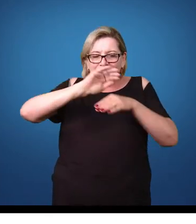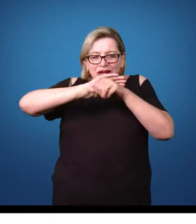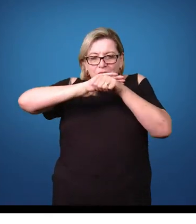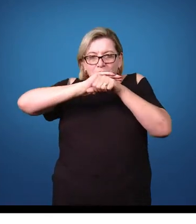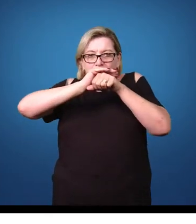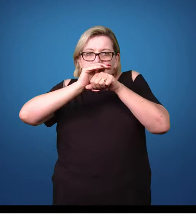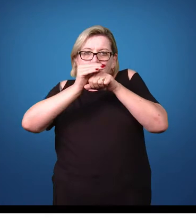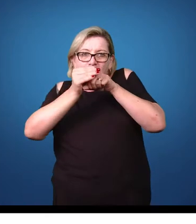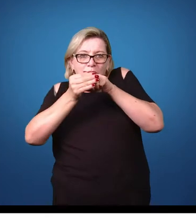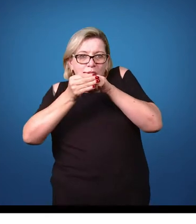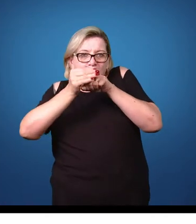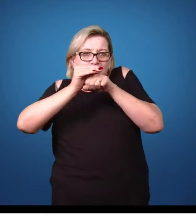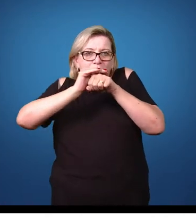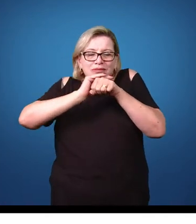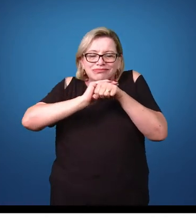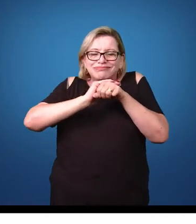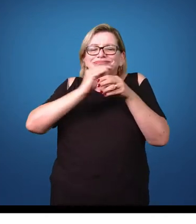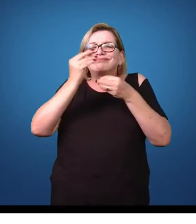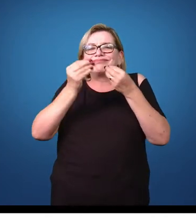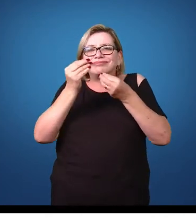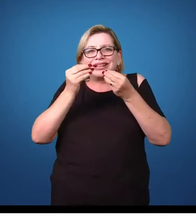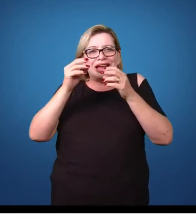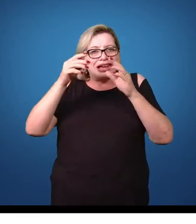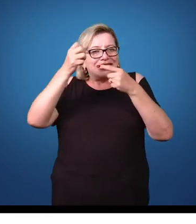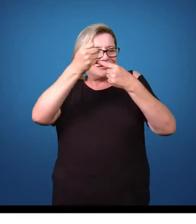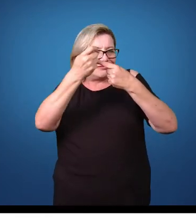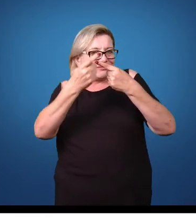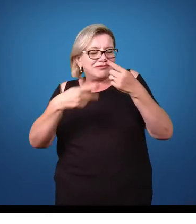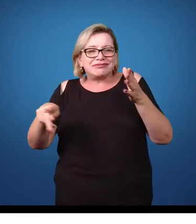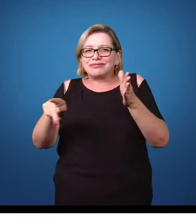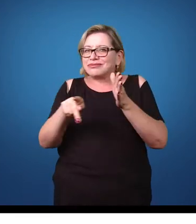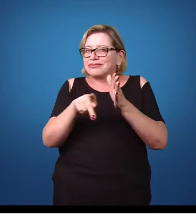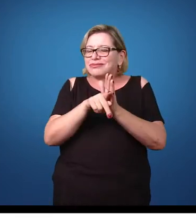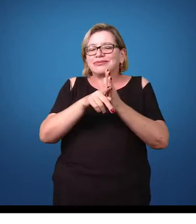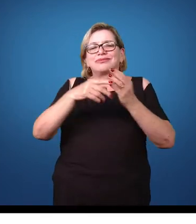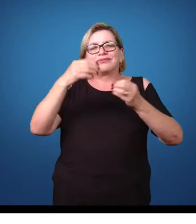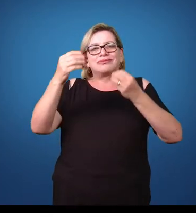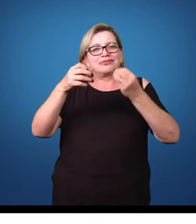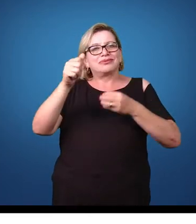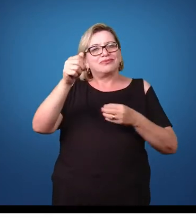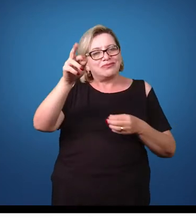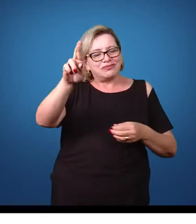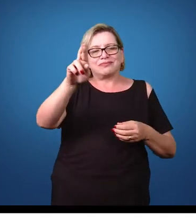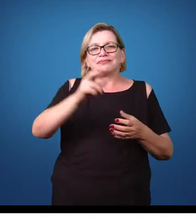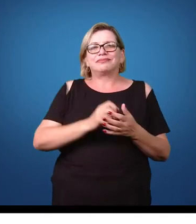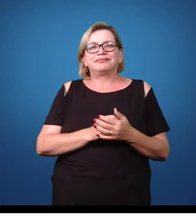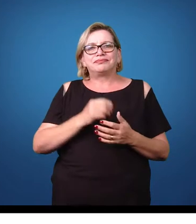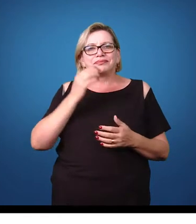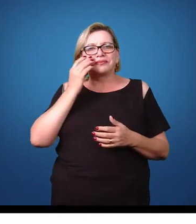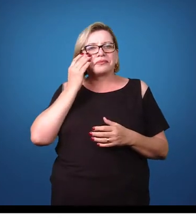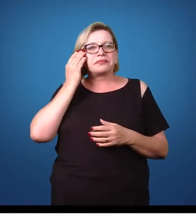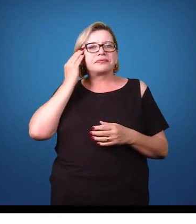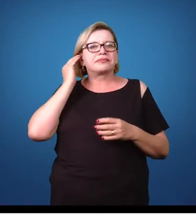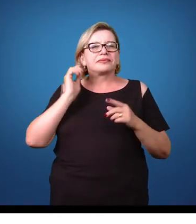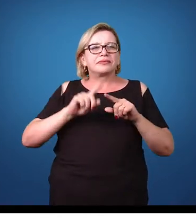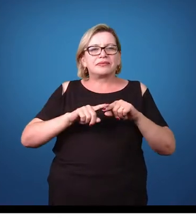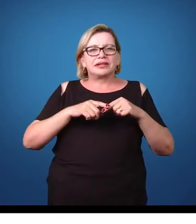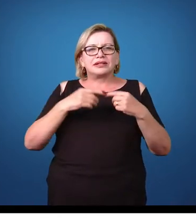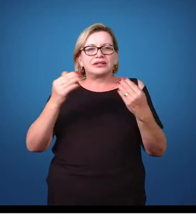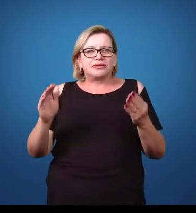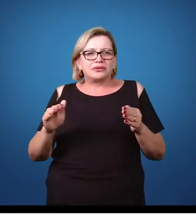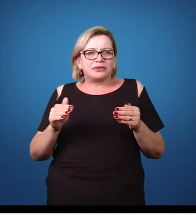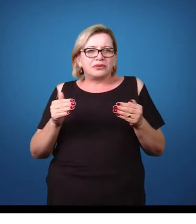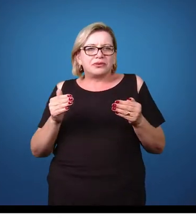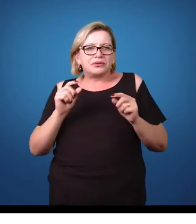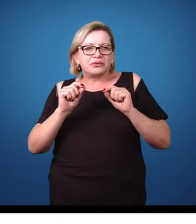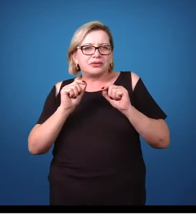exoesqueleto. Então, são características exclusivas desse filo dos artrópodos. Bom, mas quais